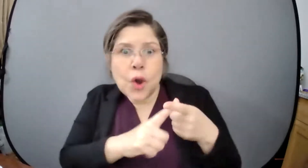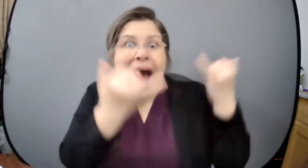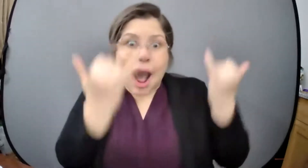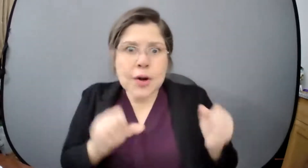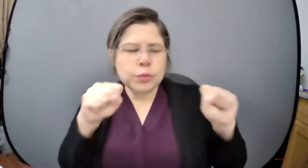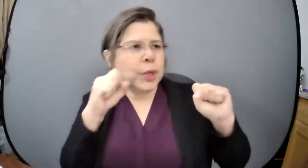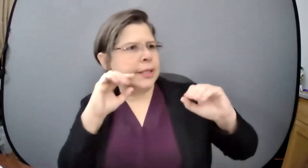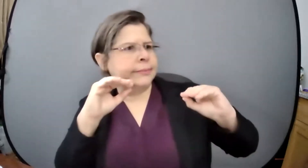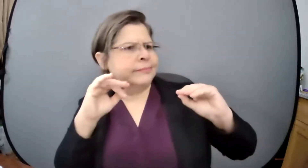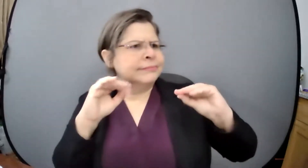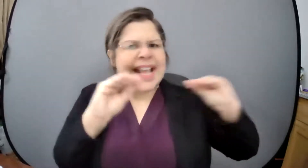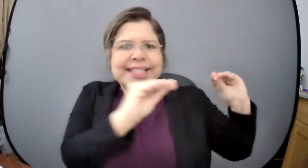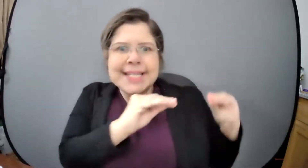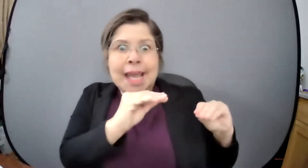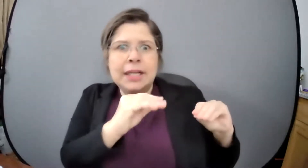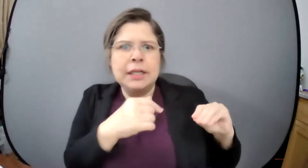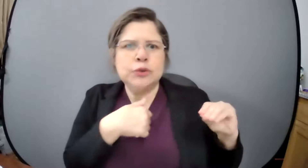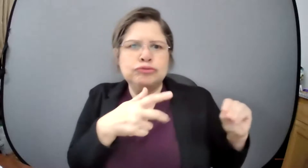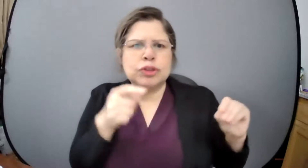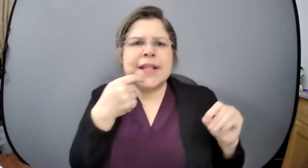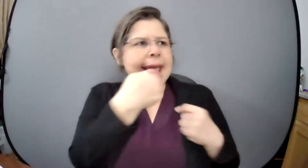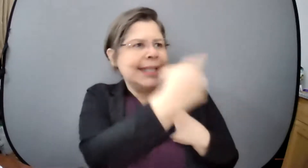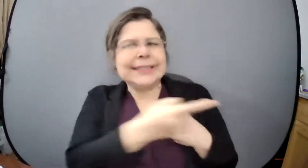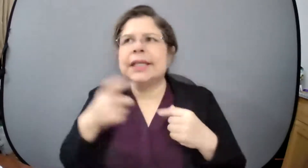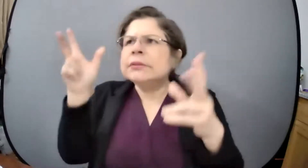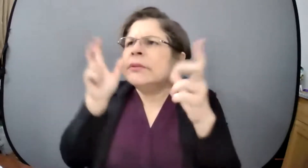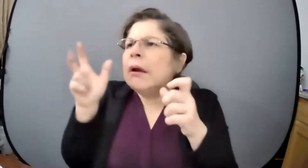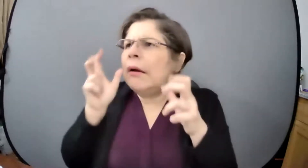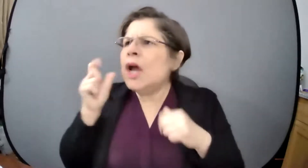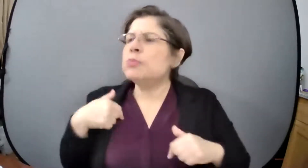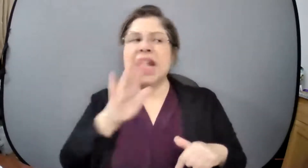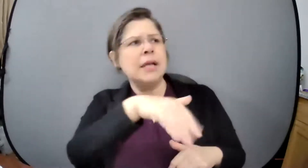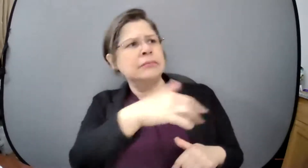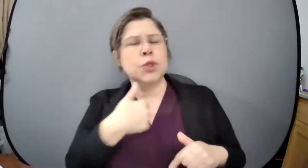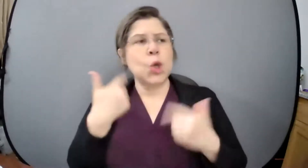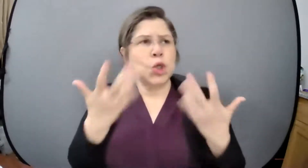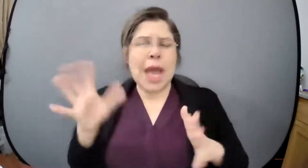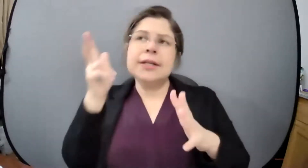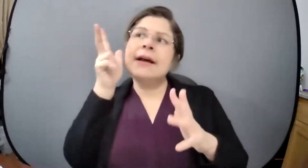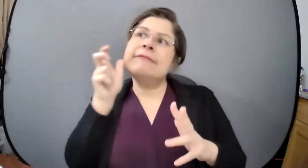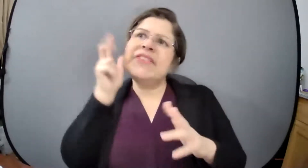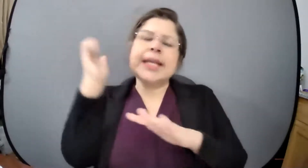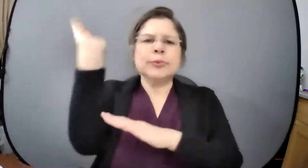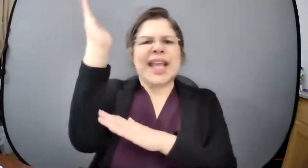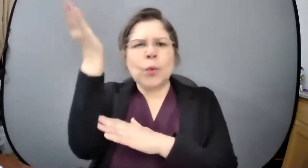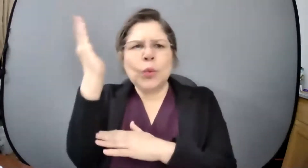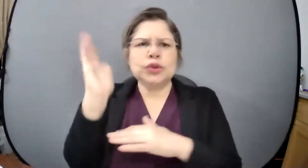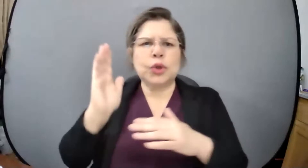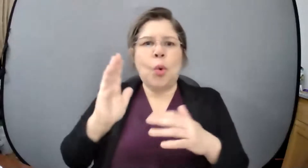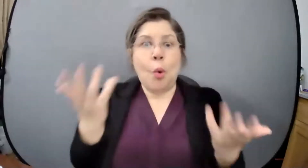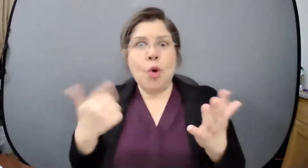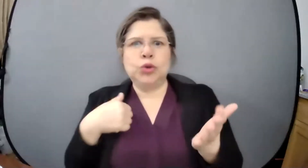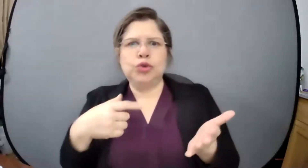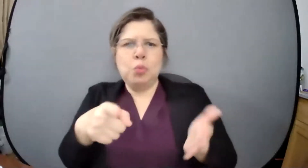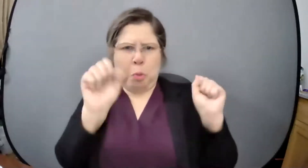invitamos a que utilices este contenido de la colección para para compartir con esas amistades hay hay formas en las que podemos